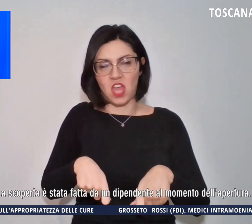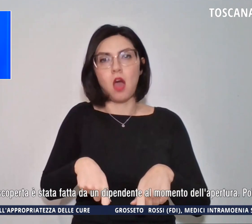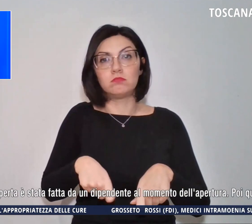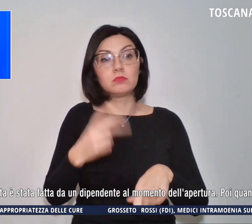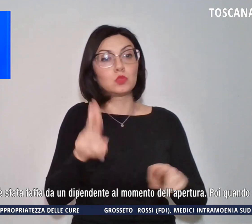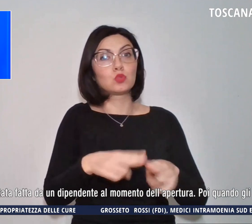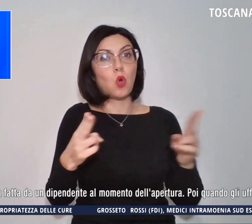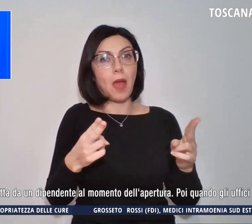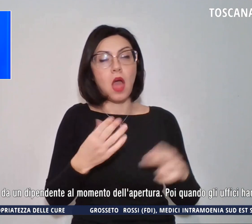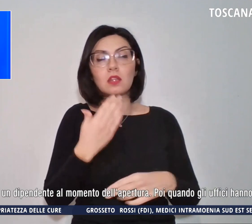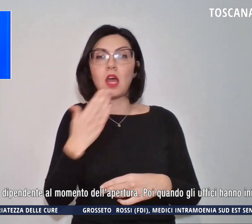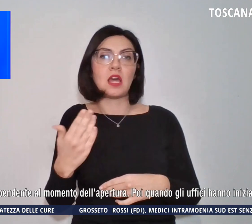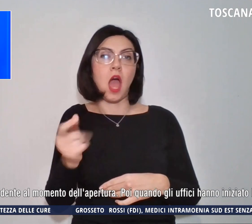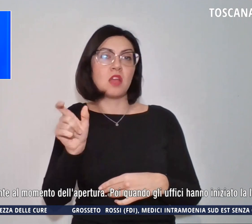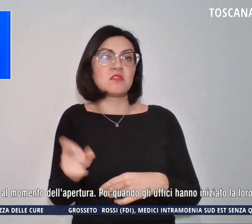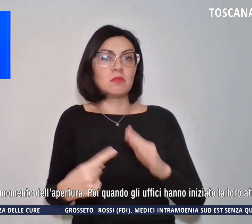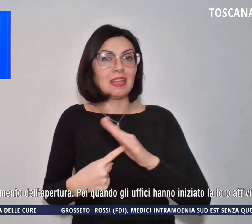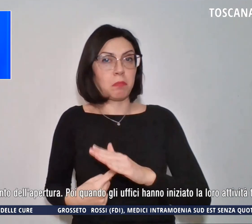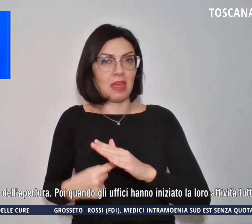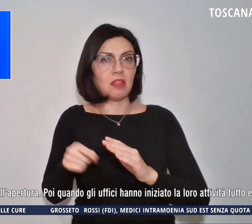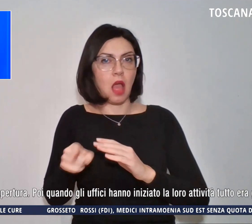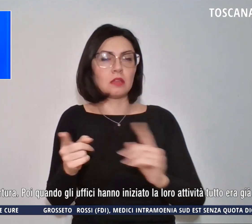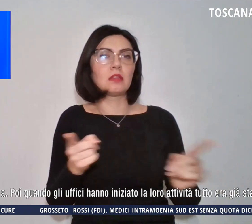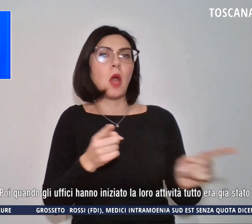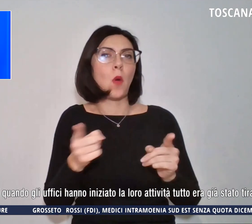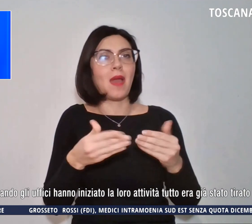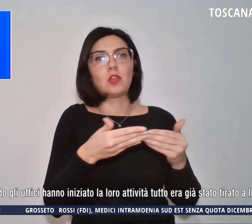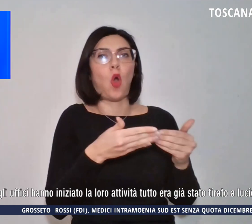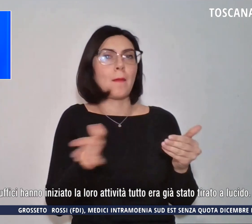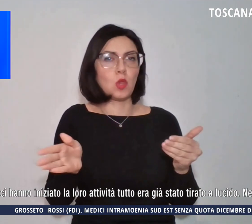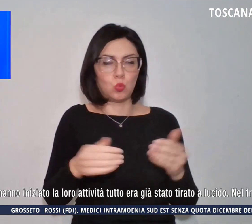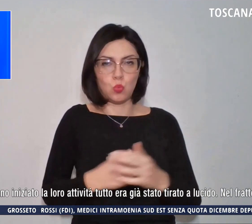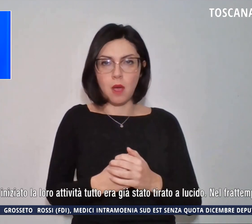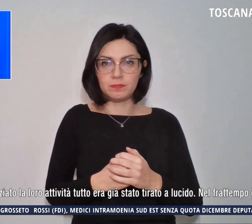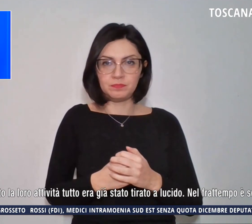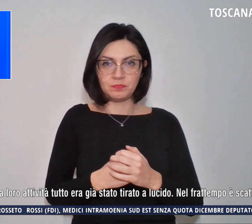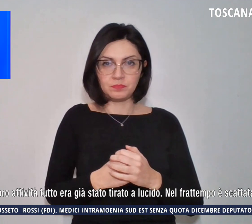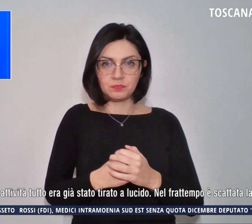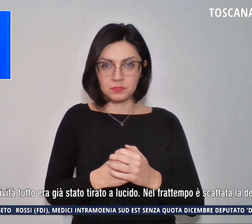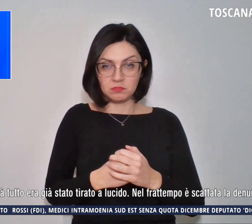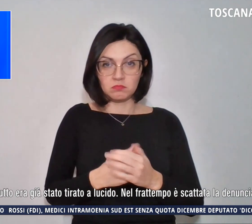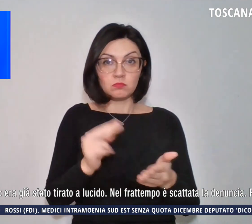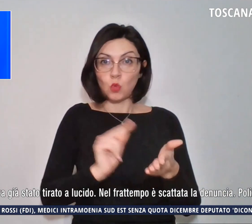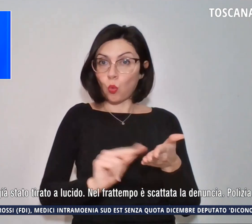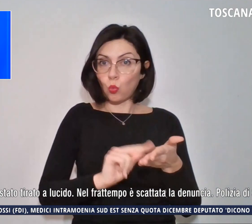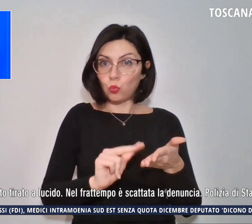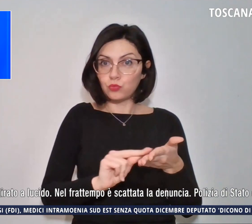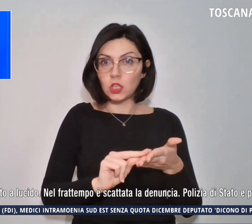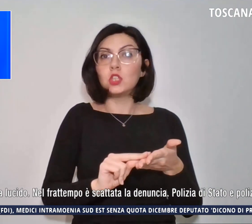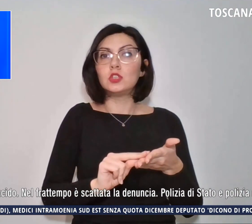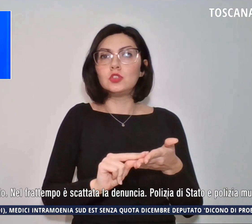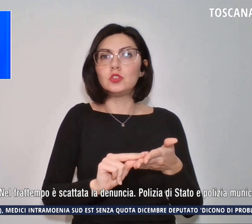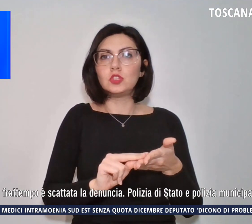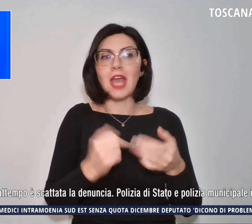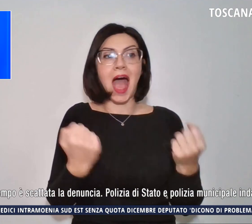da un dipendente al momento dell'apertura. Quando gli uffici hanno iniziato la loro